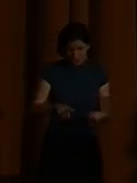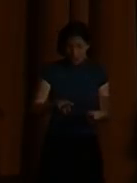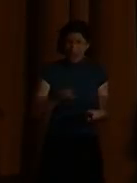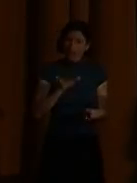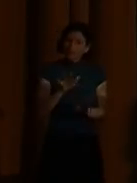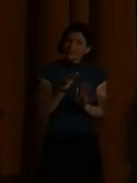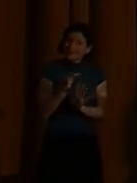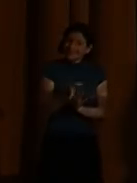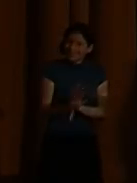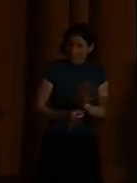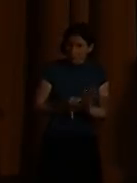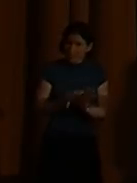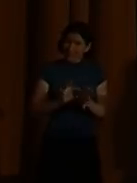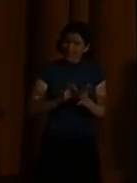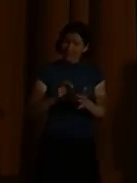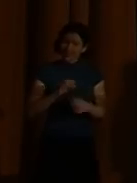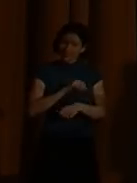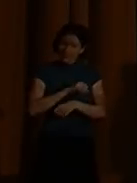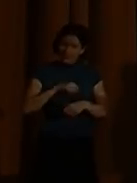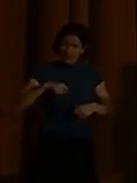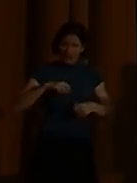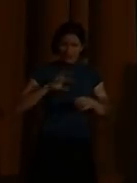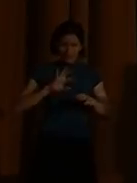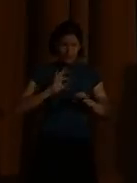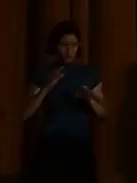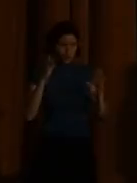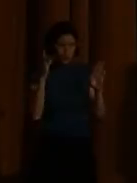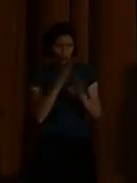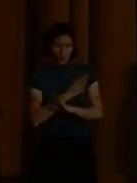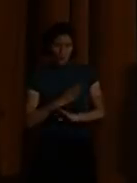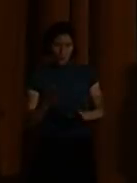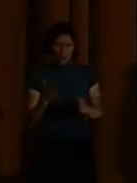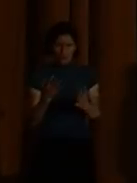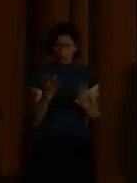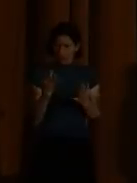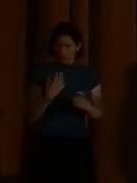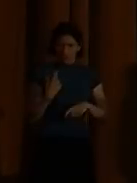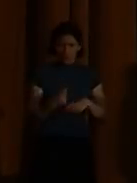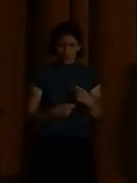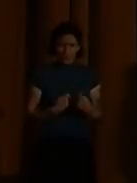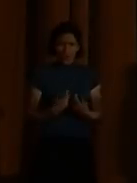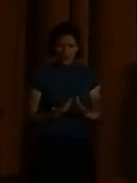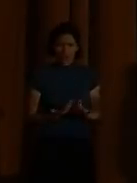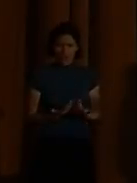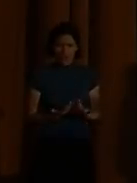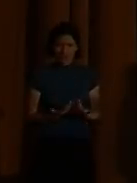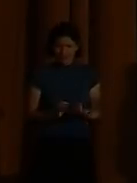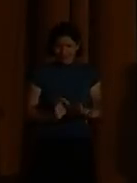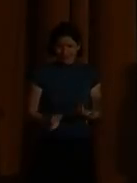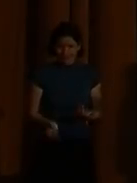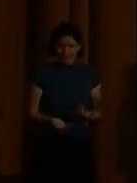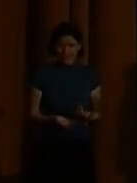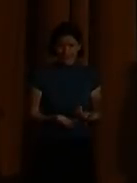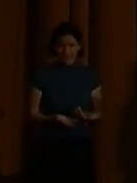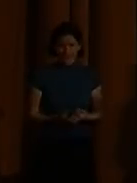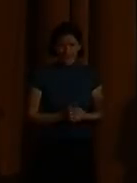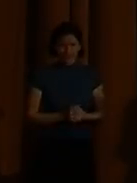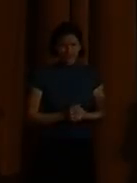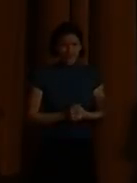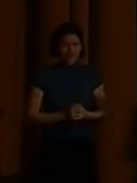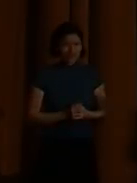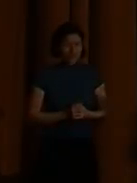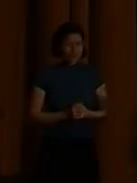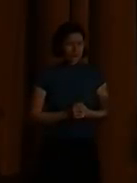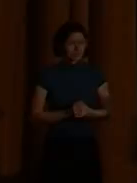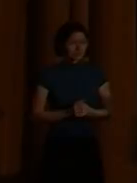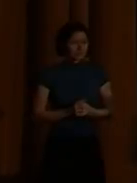Das heißt, Sie fragen, was willst du essen? Und dieses Kind kann vielleicht nur die Augen schließen, um